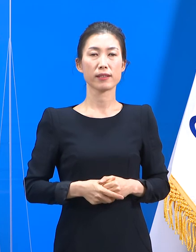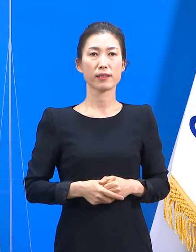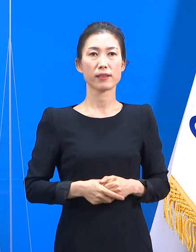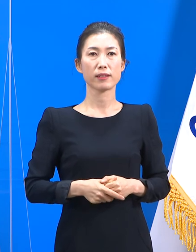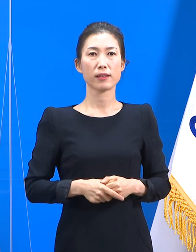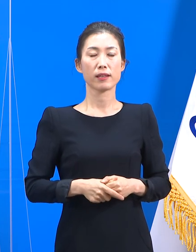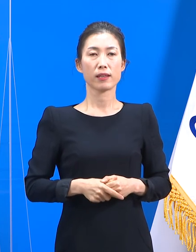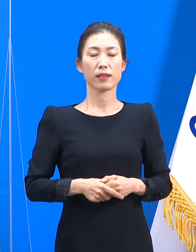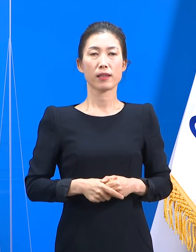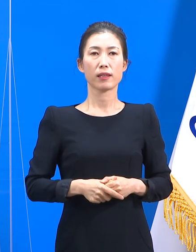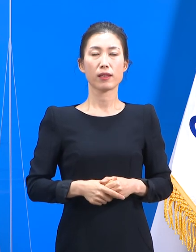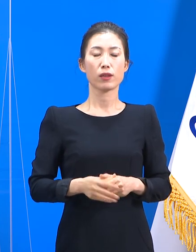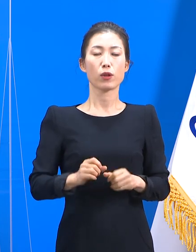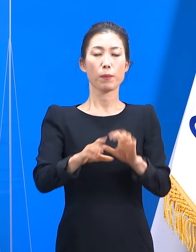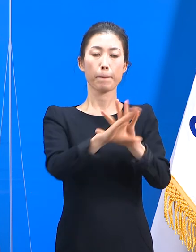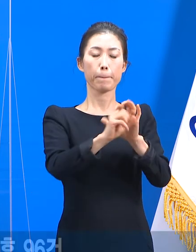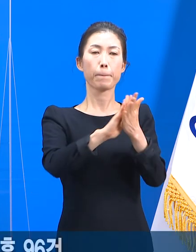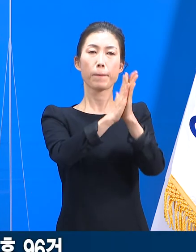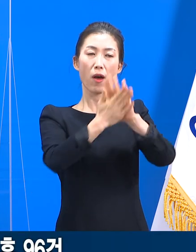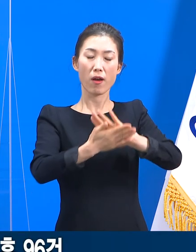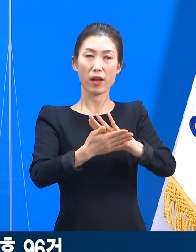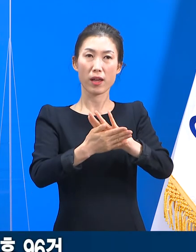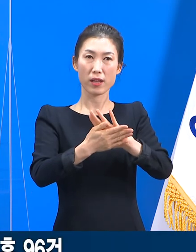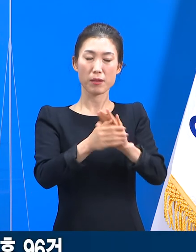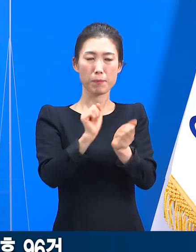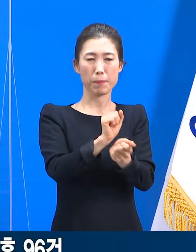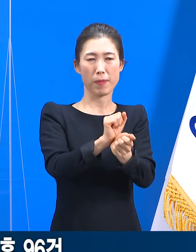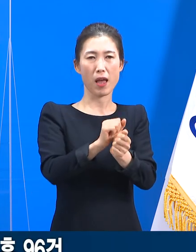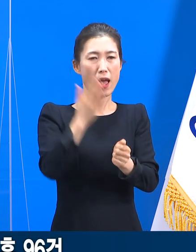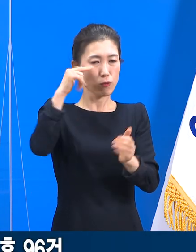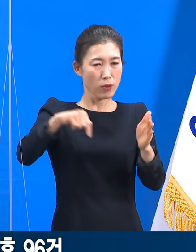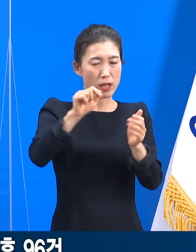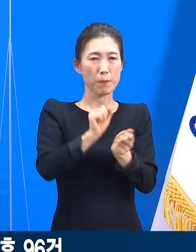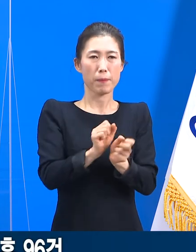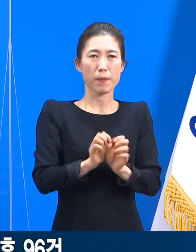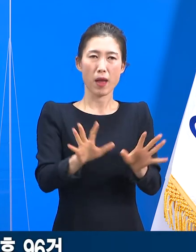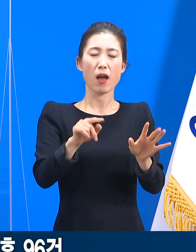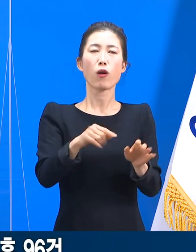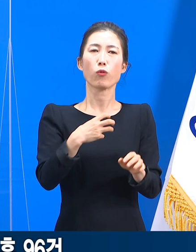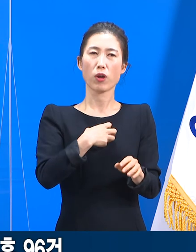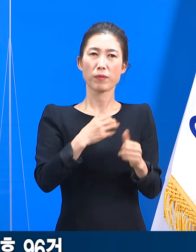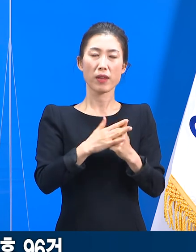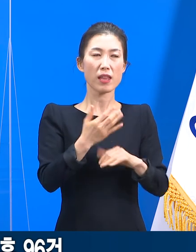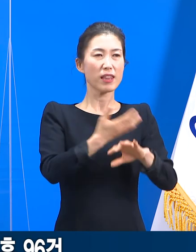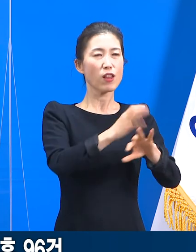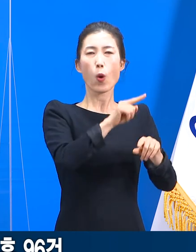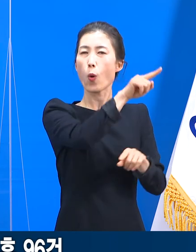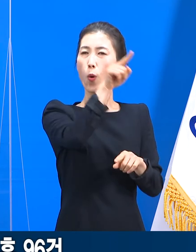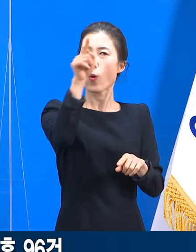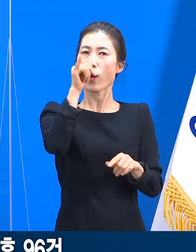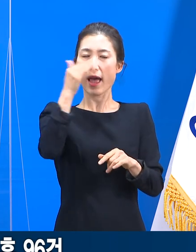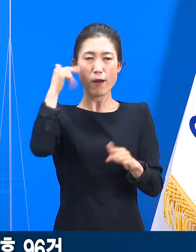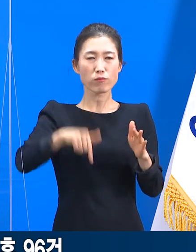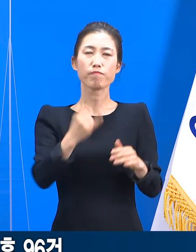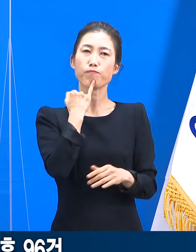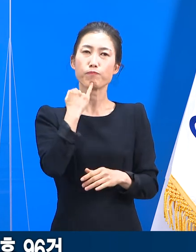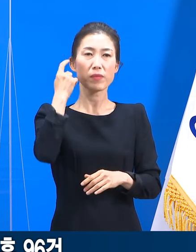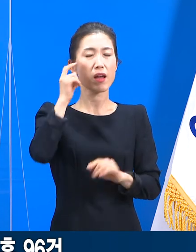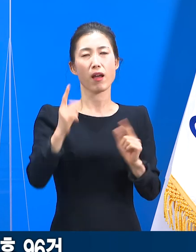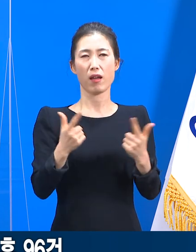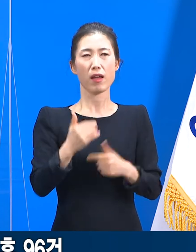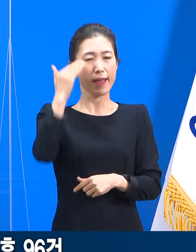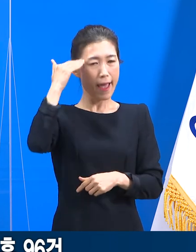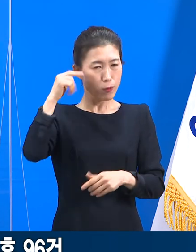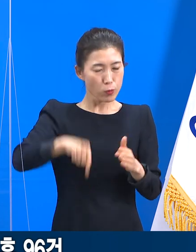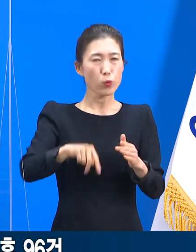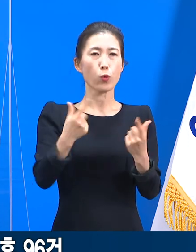변이 바이러스 국내 확산은 다른 세계, 다른 지역만의 얘기는 아닙니다. 한국과 경기도에도